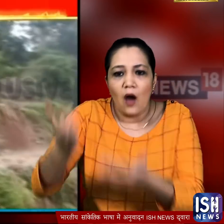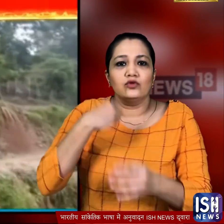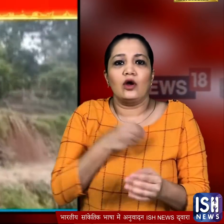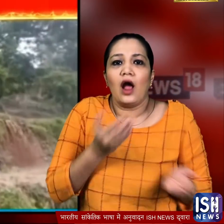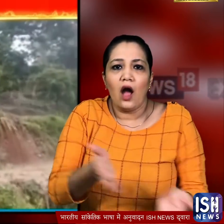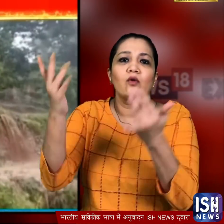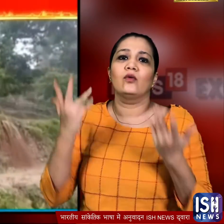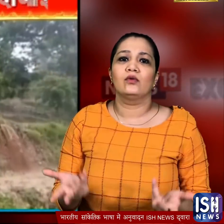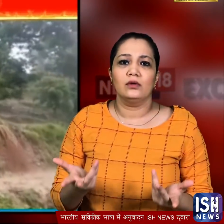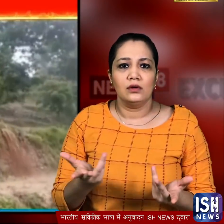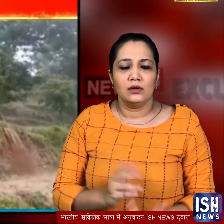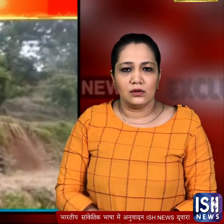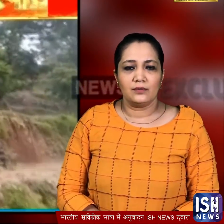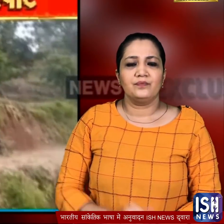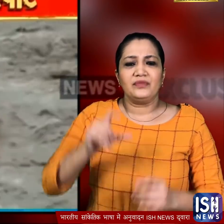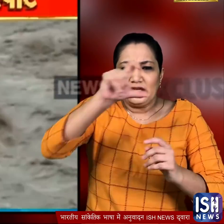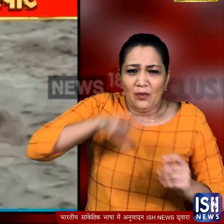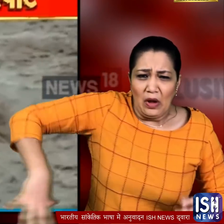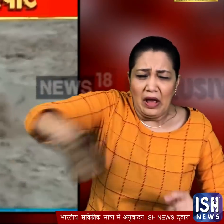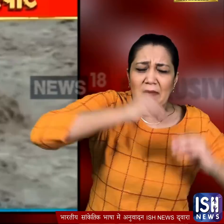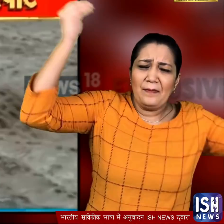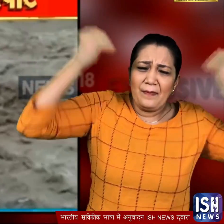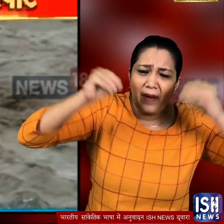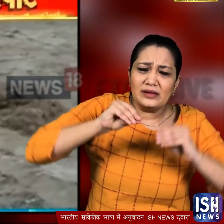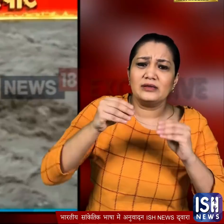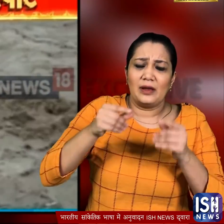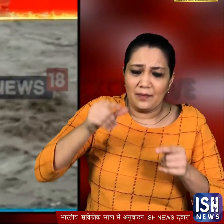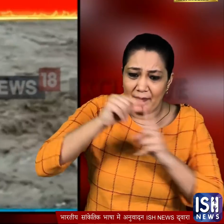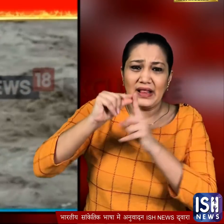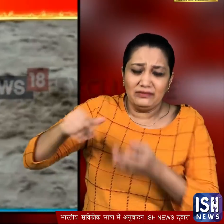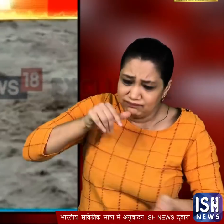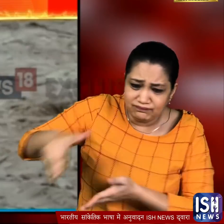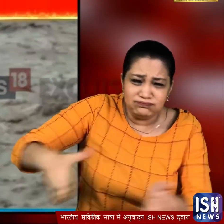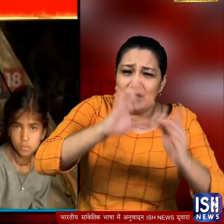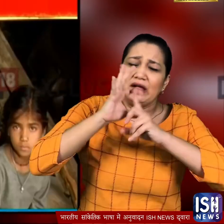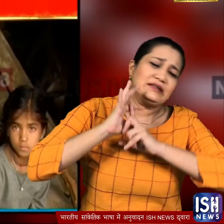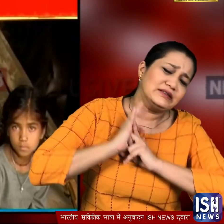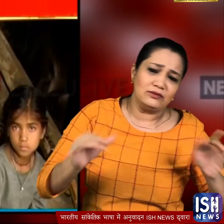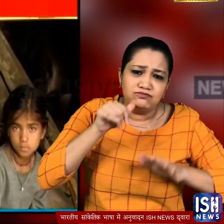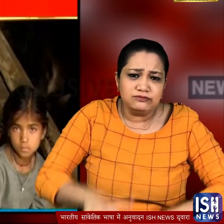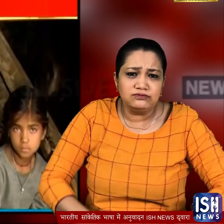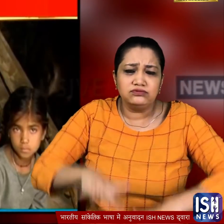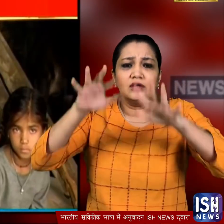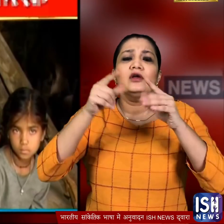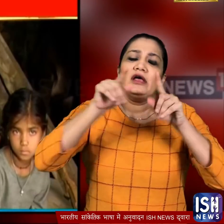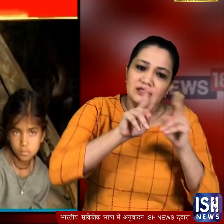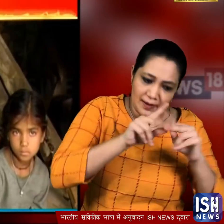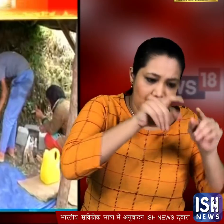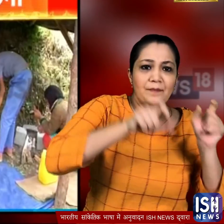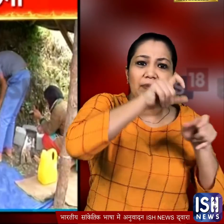जब भी बारिश होती है तो चमोली जिले के इस गावों के पास बहने वाली पिंडर नदी तांडव मचाती है इसलिए इन लोगों को यहां से दूसरी जगह विस्थापित